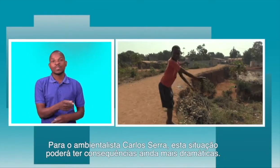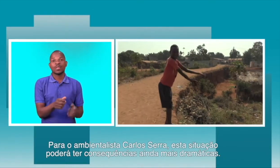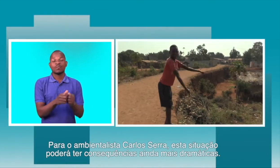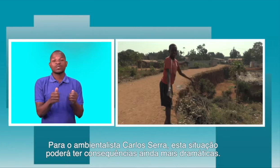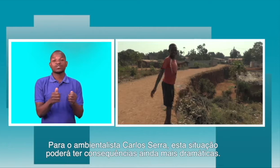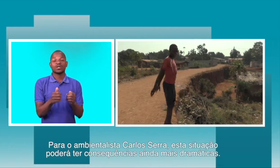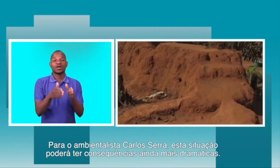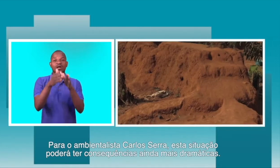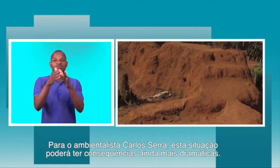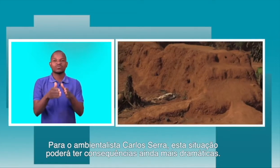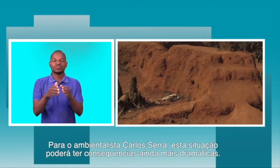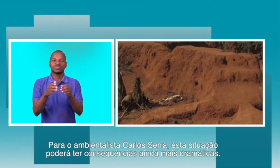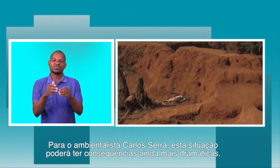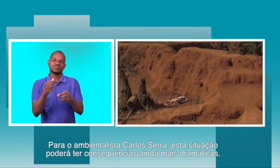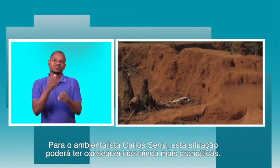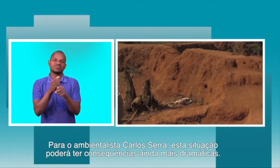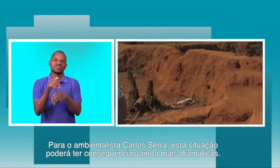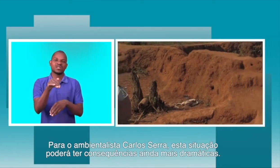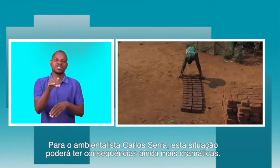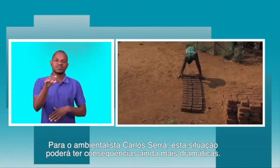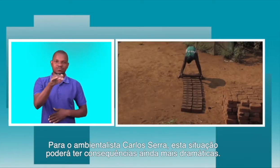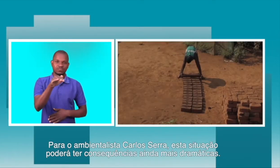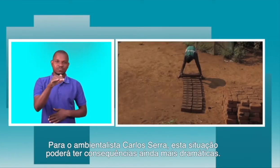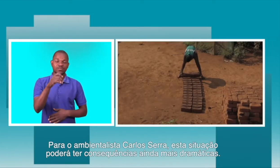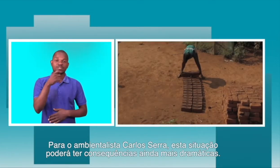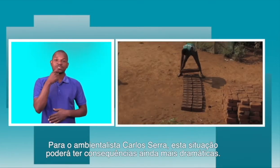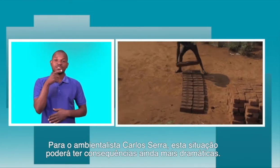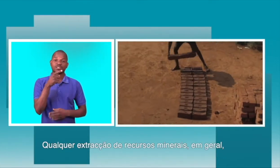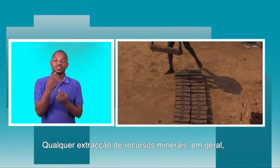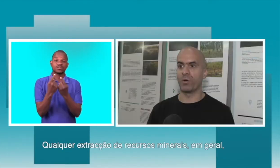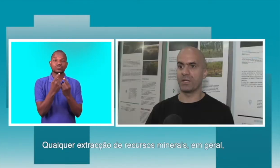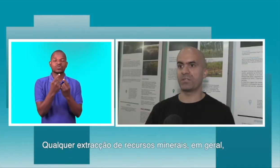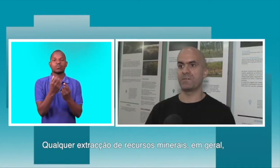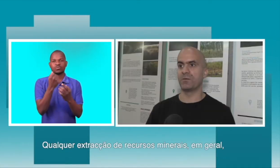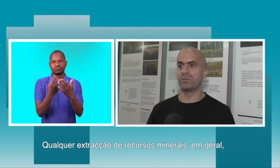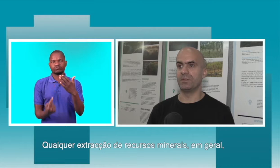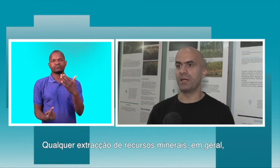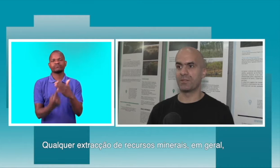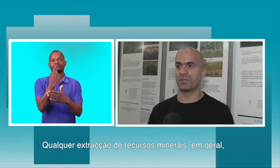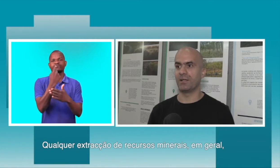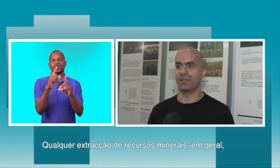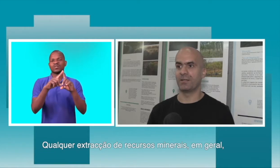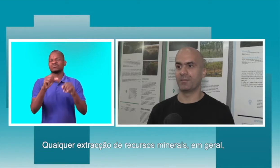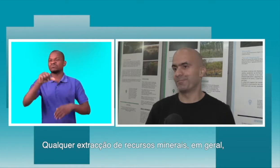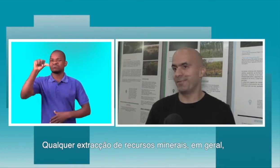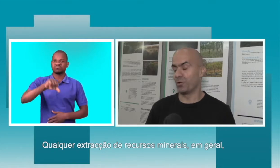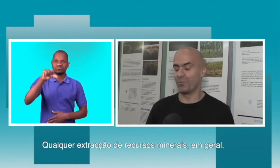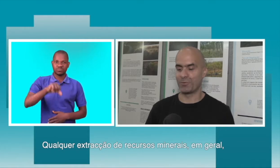situação poderá ter consequências ainda mais dramáticas. Qualquer extração de inertes e recursos